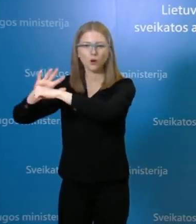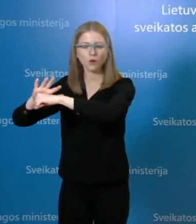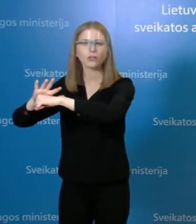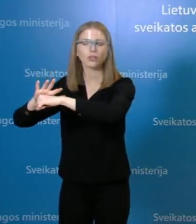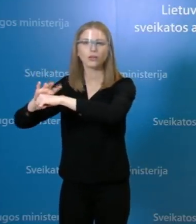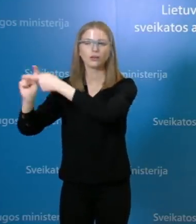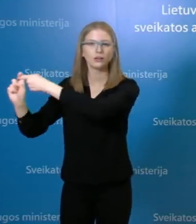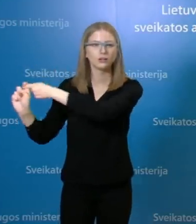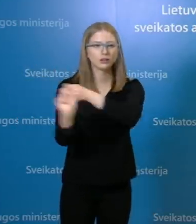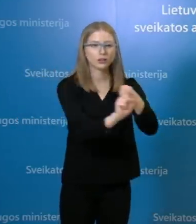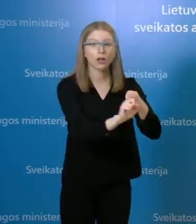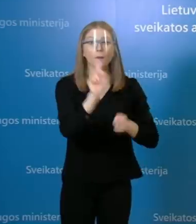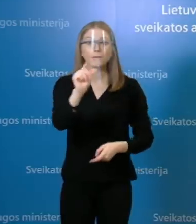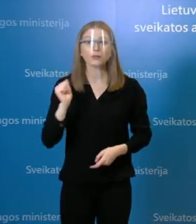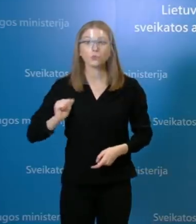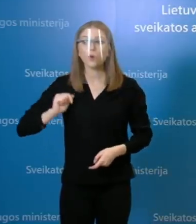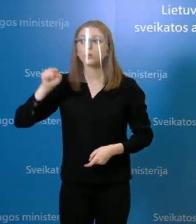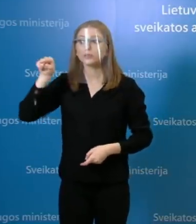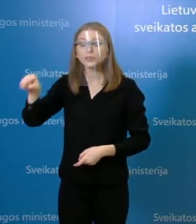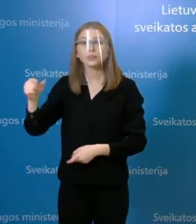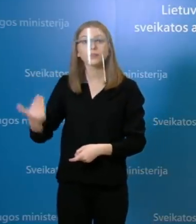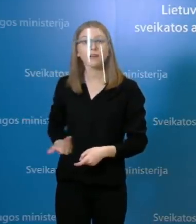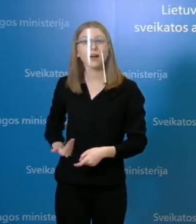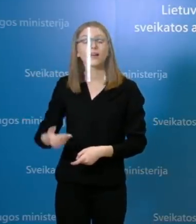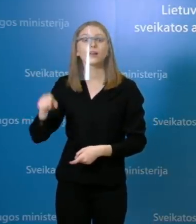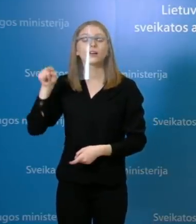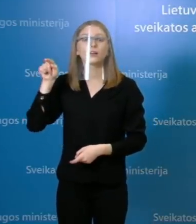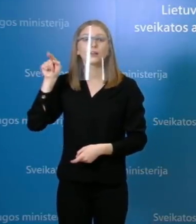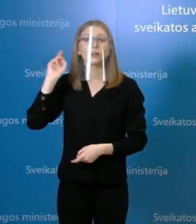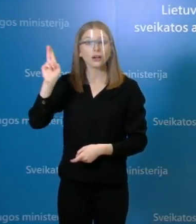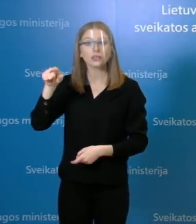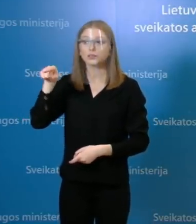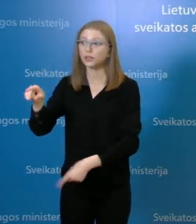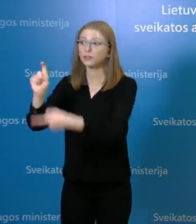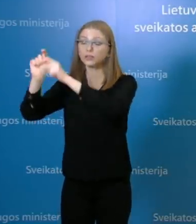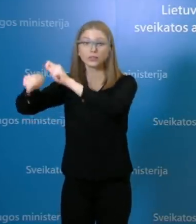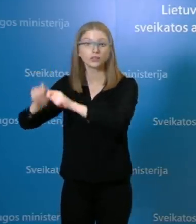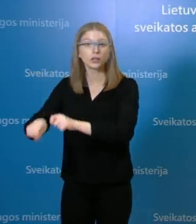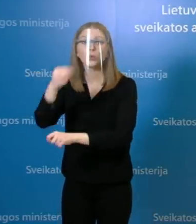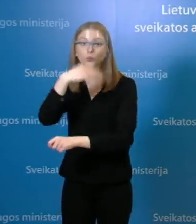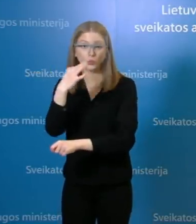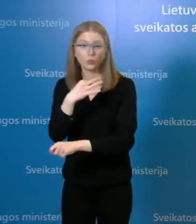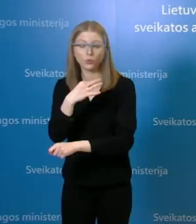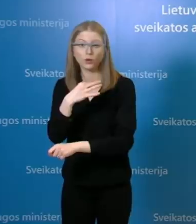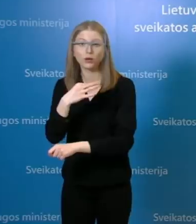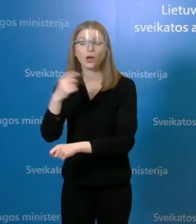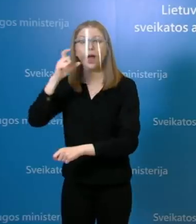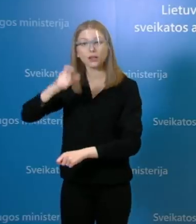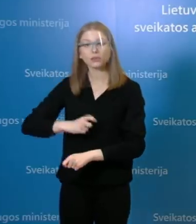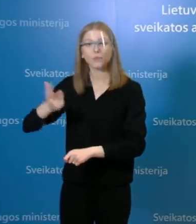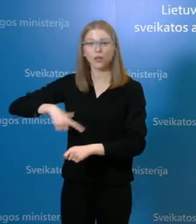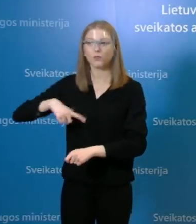nėra atliktas tyrimas, dėl to nežinome, koks bus gautas rezultatas, žinoma, asmo yra izoliuotas. Ir